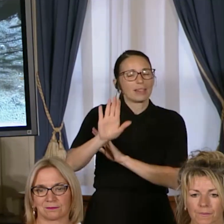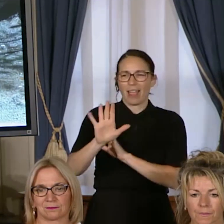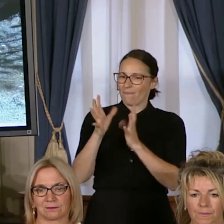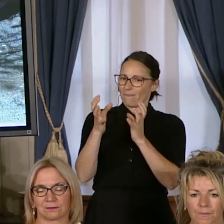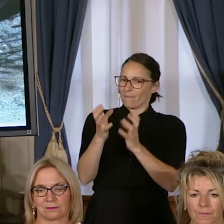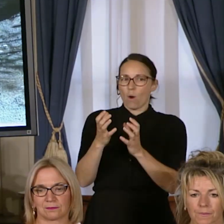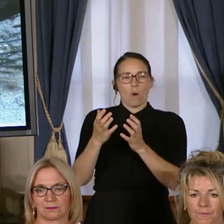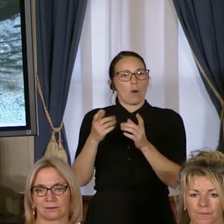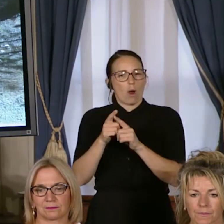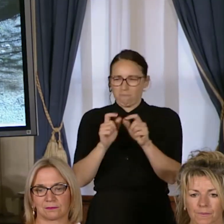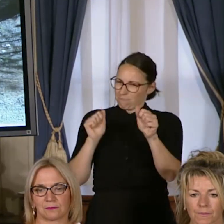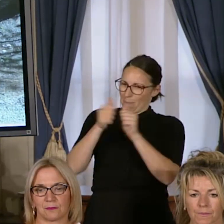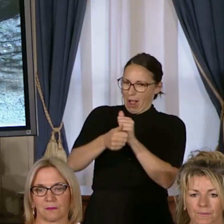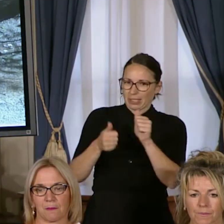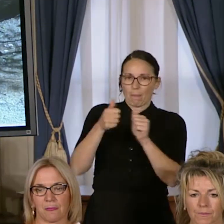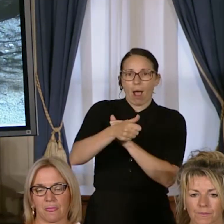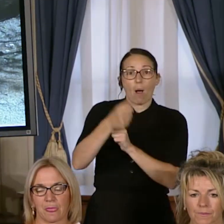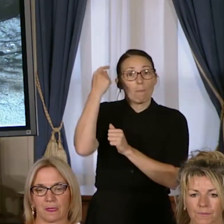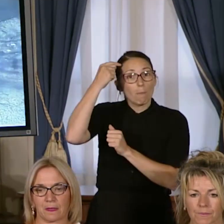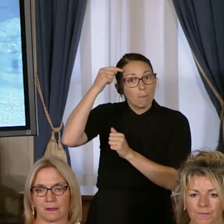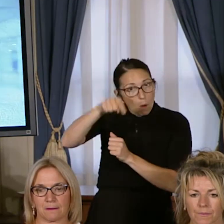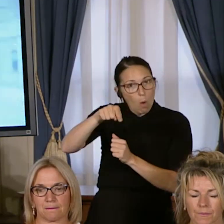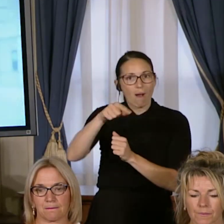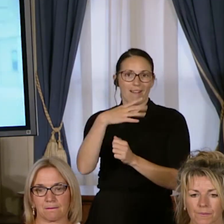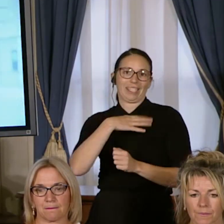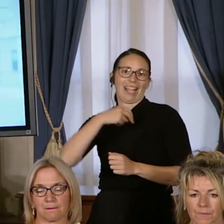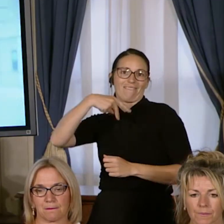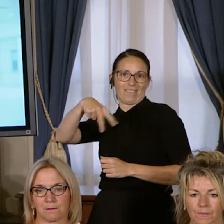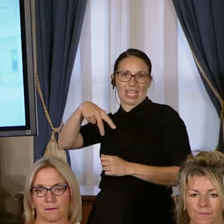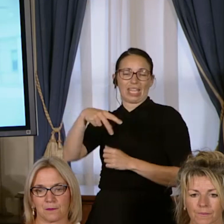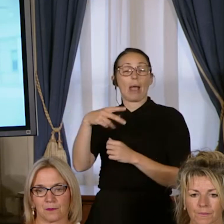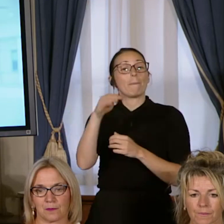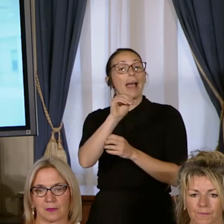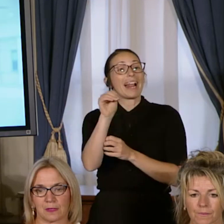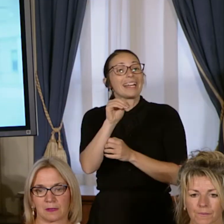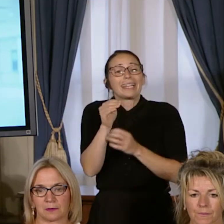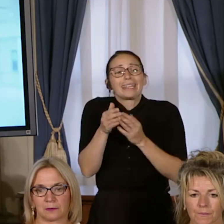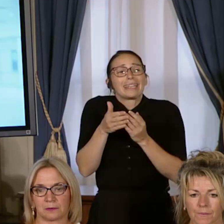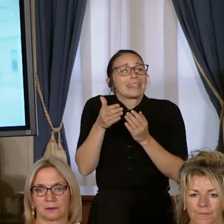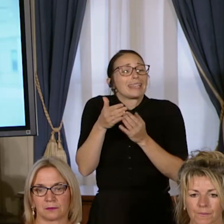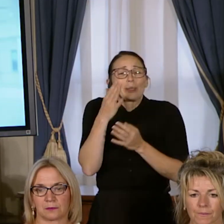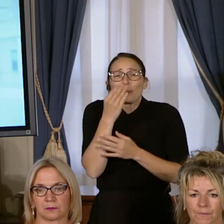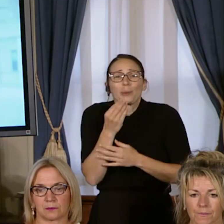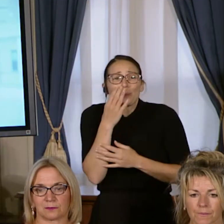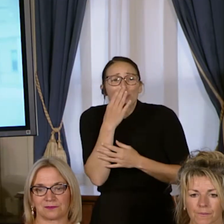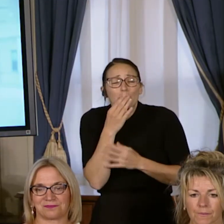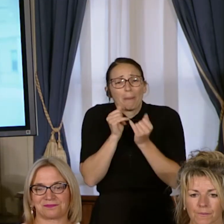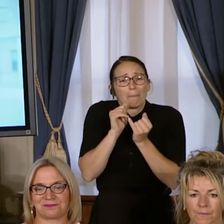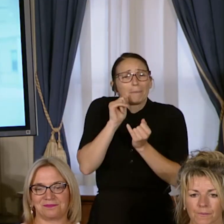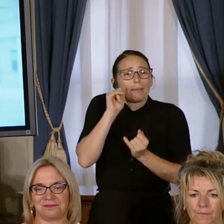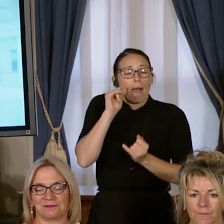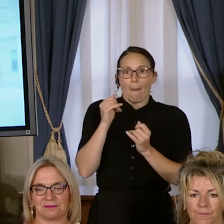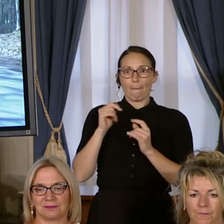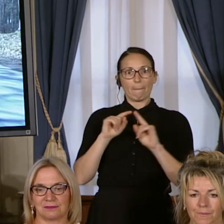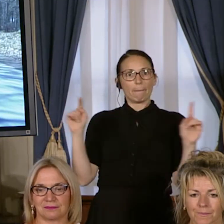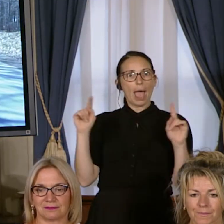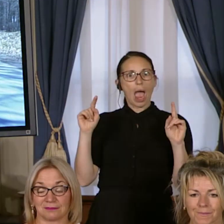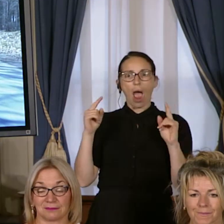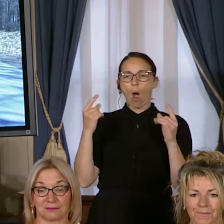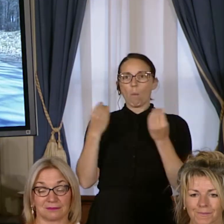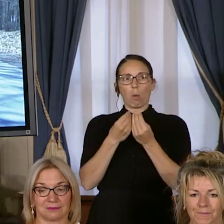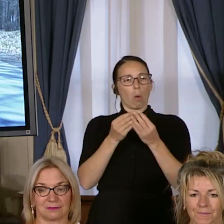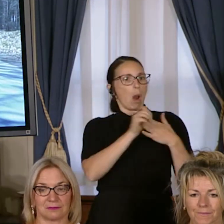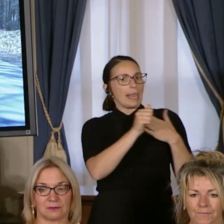pour le bien-être de sa fille. Marie-Lyne, elle est toute délicate, toute menue, mais mon Dieu qu'elle a beaucoup, beaucoup de